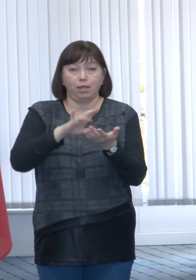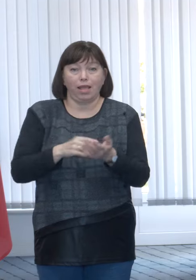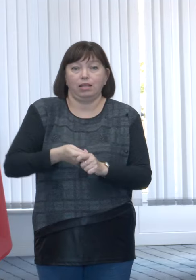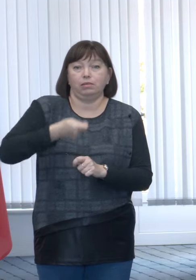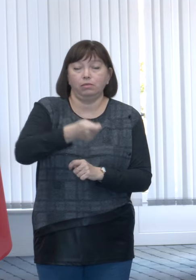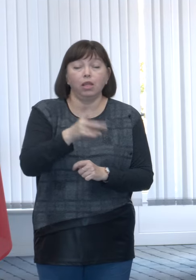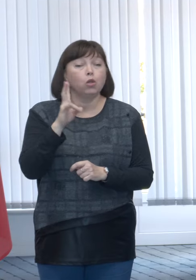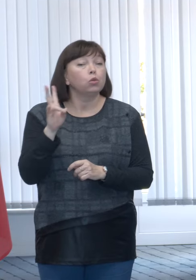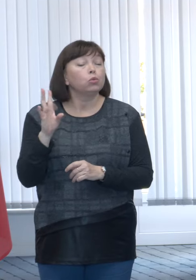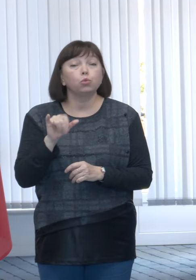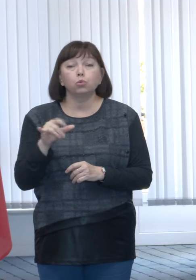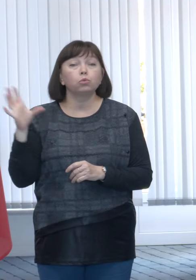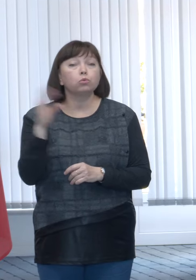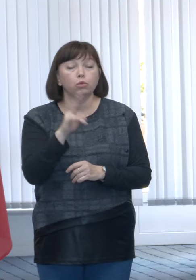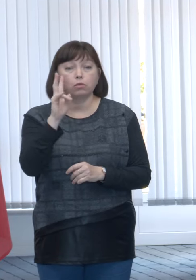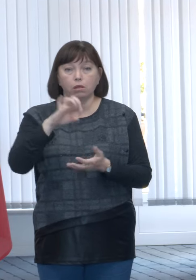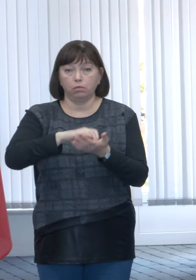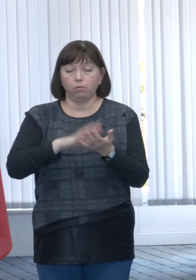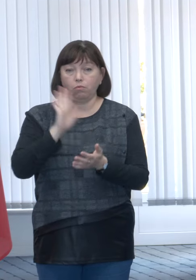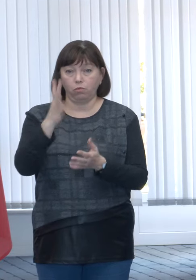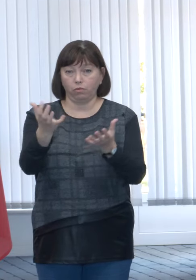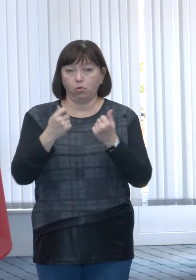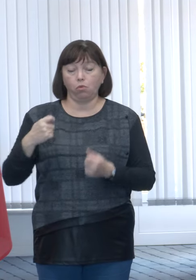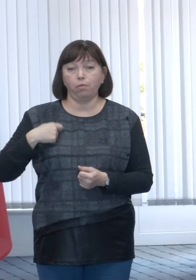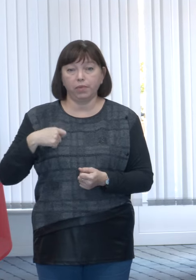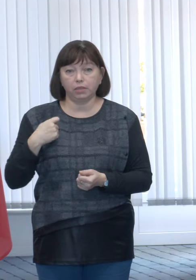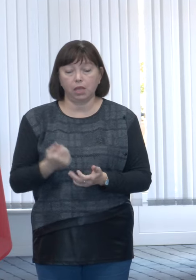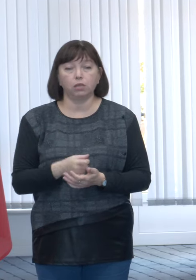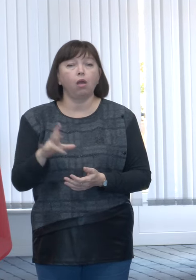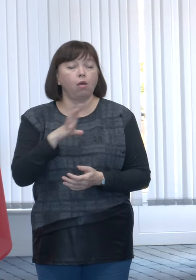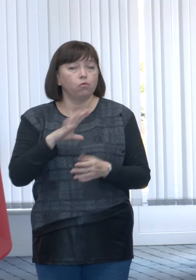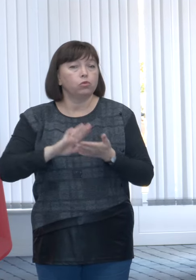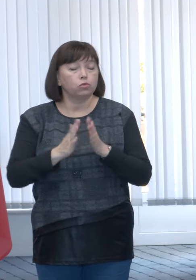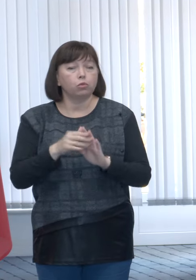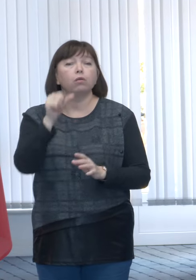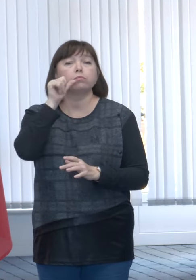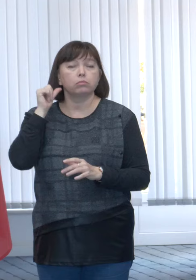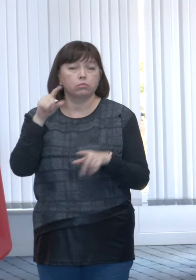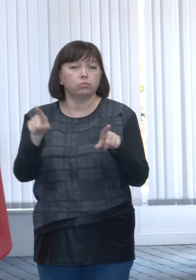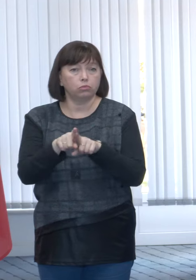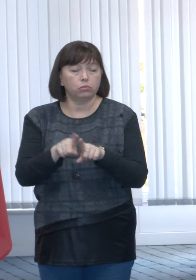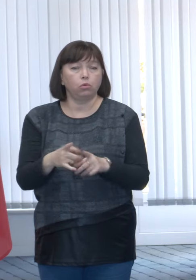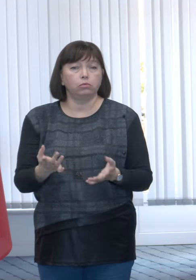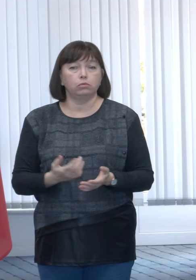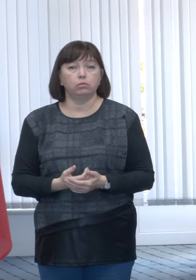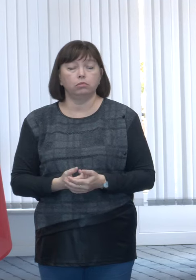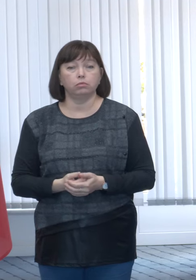Nu toți care se înscriu în program vor beneficia de compensație. Am avut situații și anul trecut, o